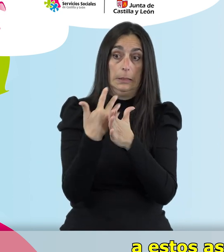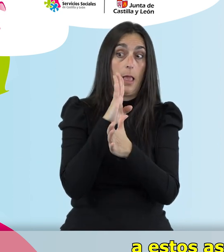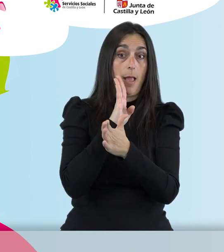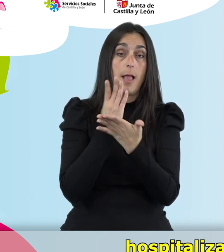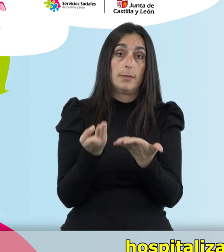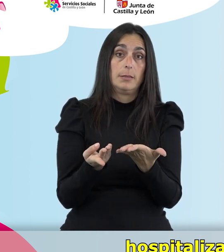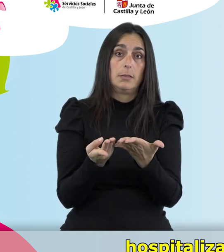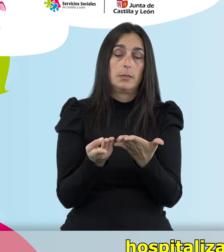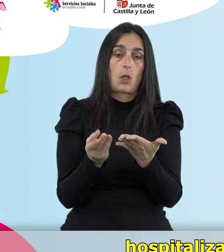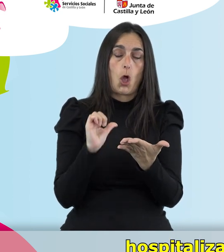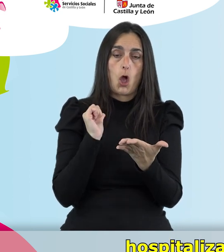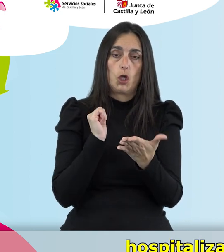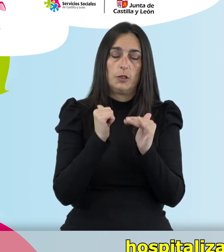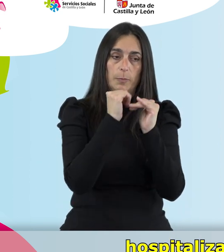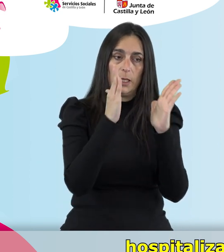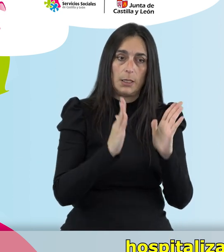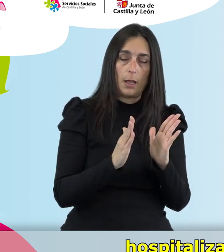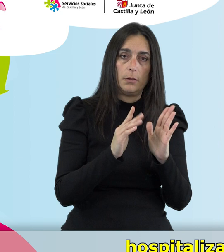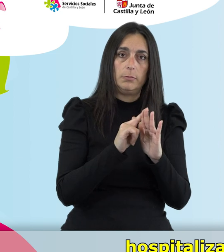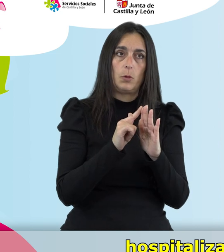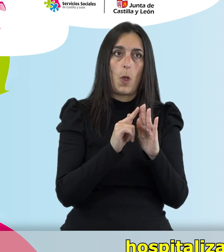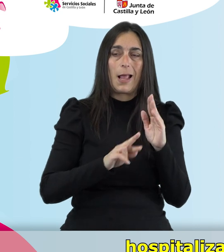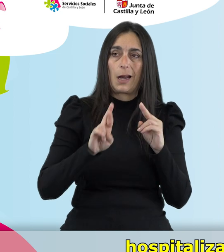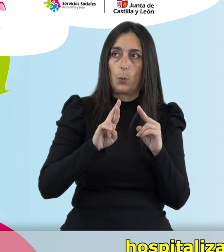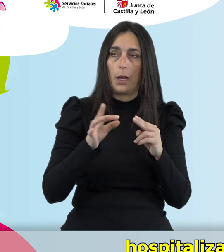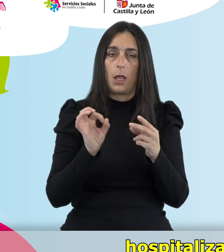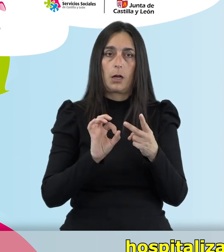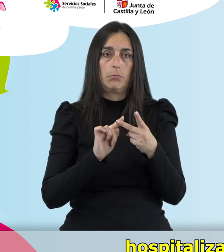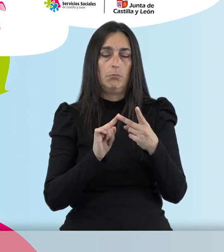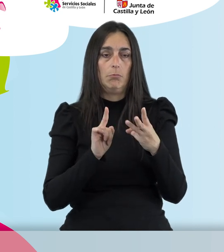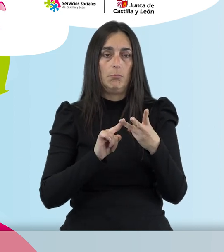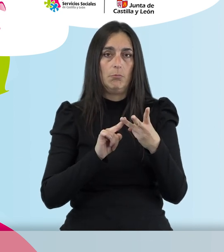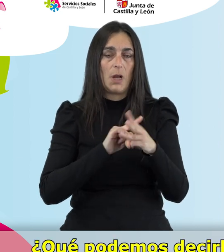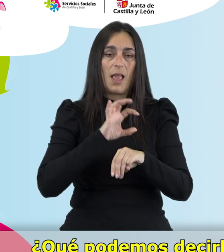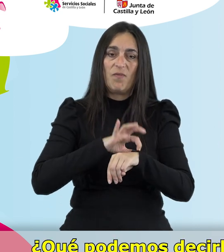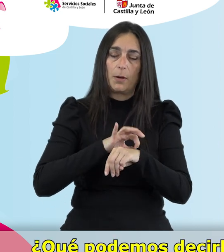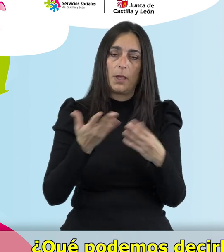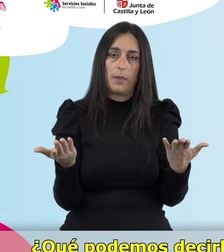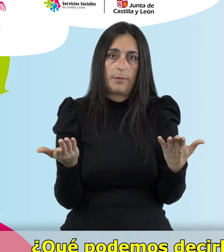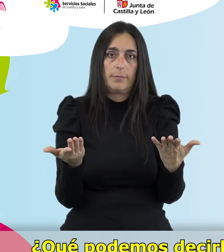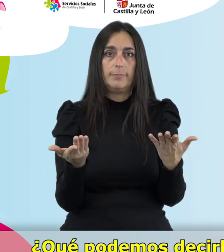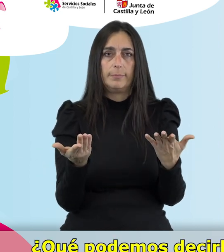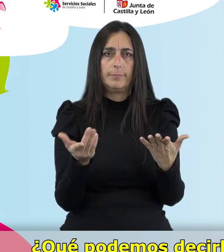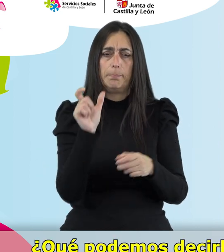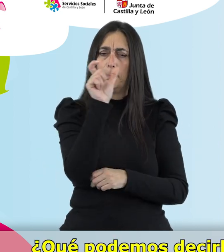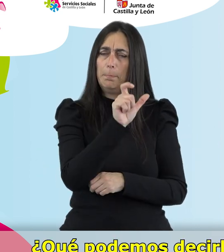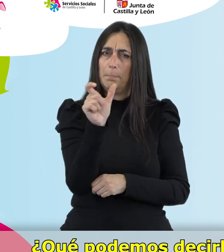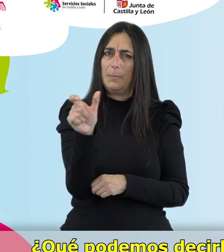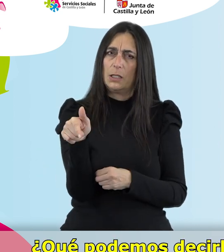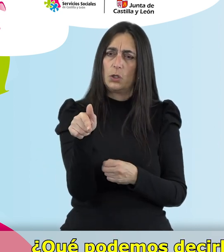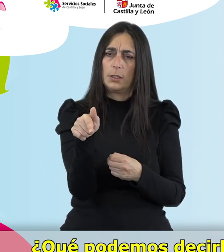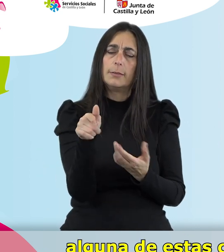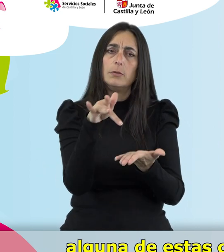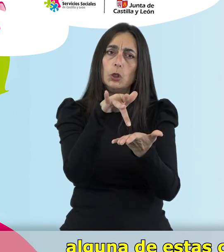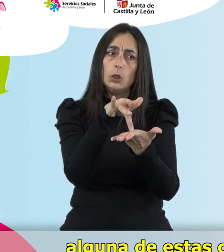nos has hablado. Hospitalizaciones, convalescencias, enfermedades. ¿Qué podemos decirles a las personas que